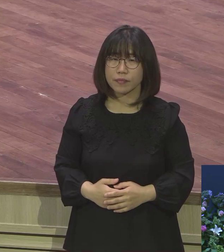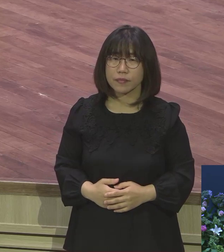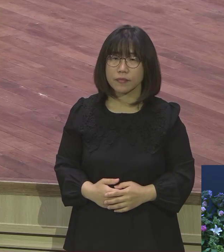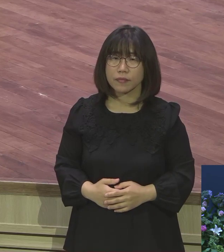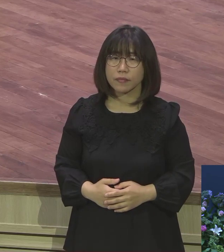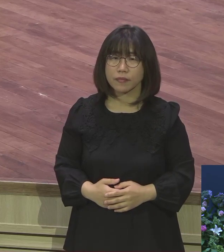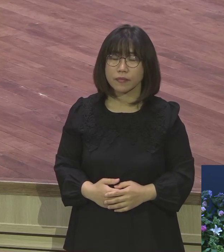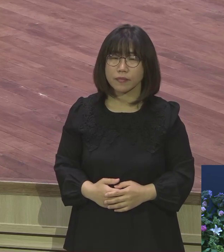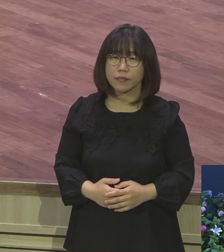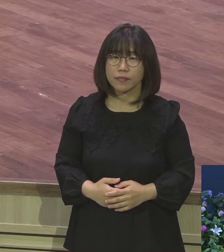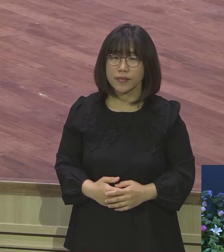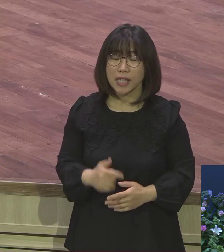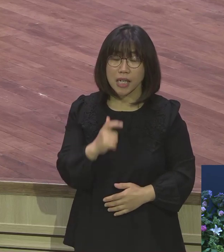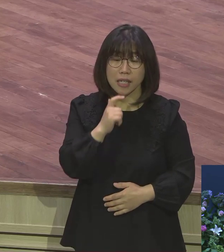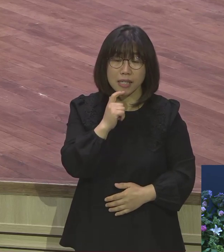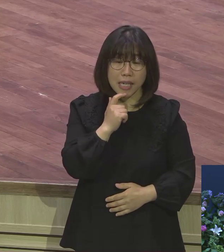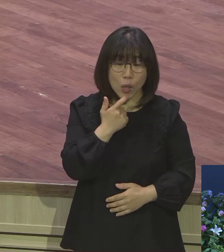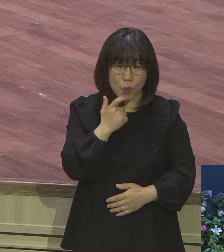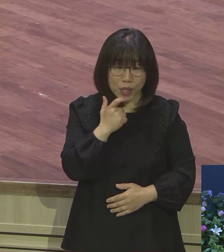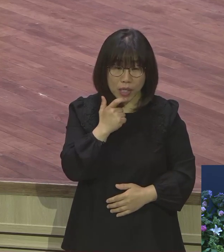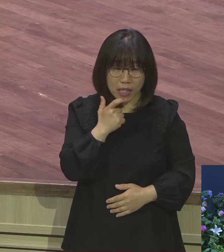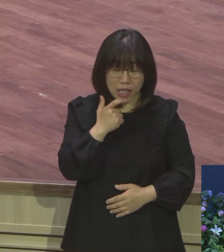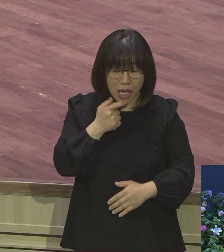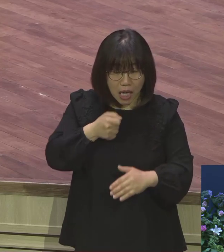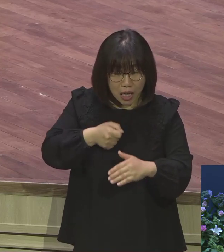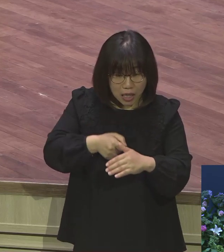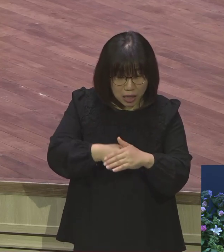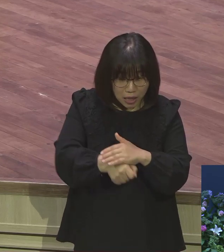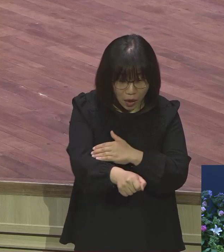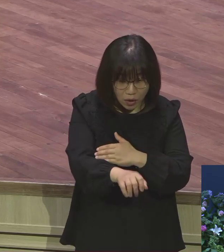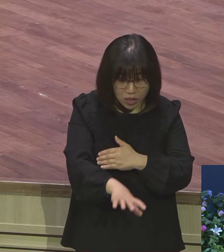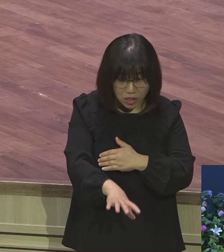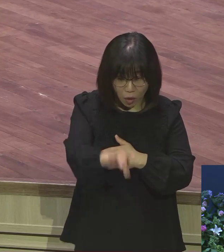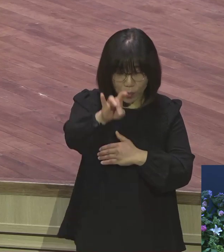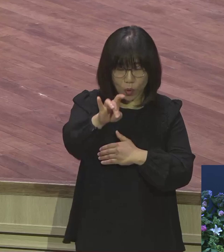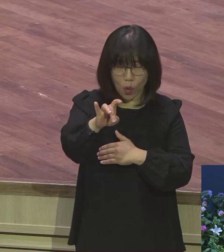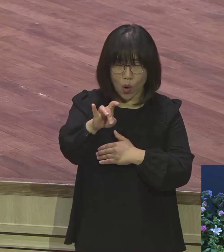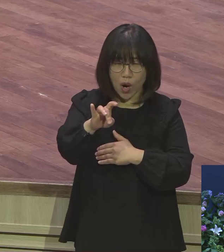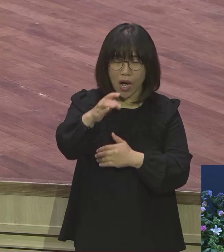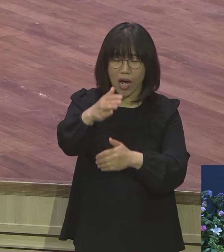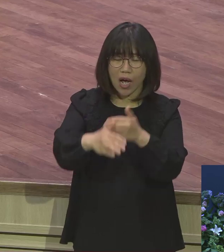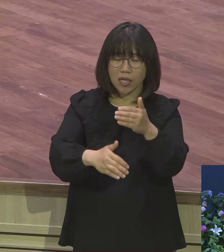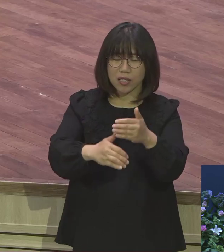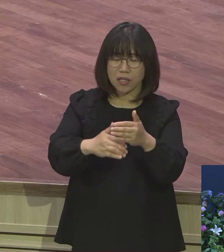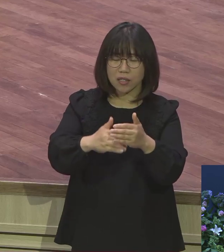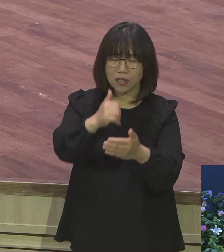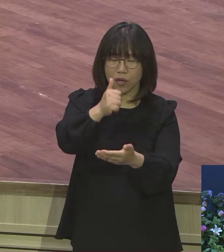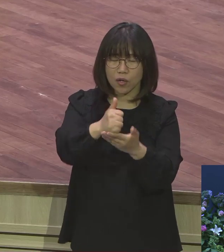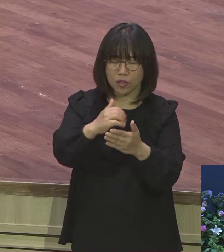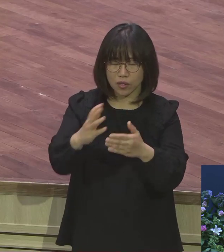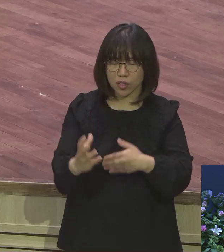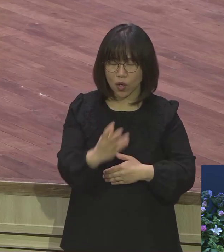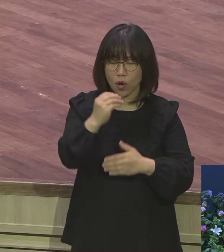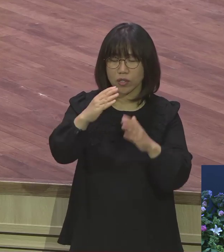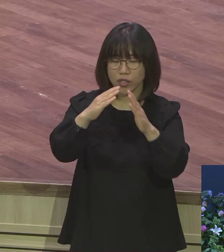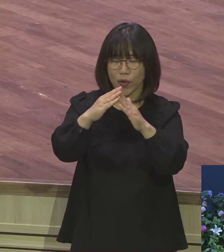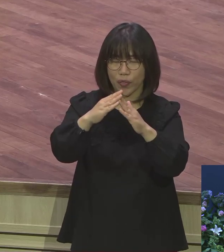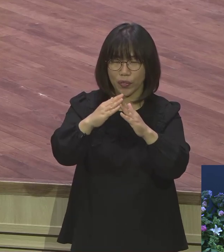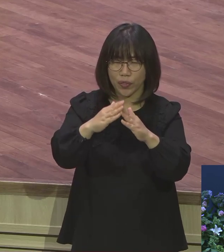야곱이 난생 처음으로 재단을 세워놓고 거위에 기름을 부은 겁니다 하나님과 진정한